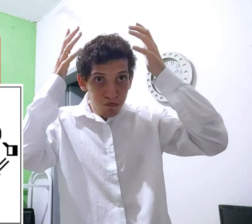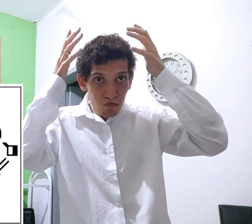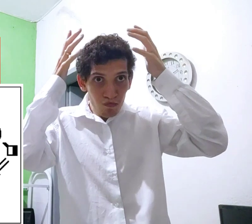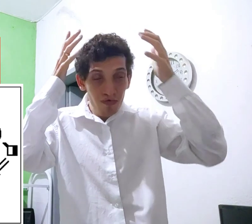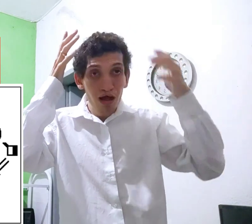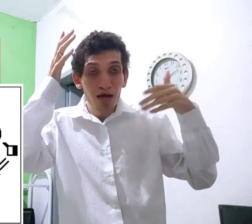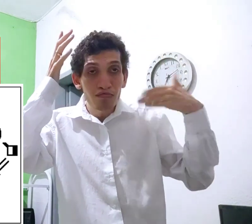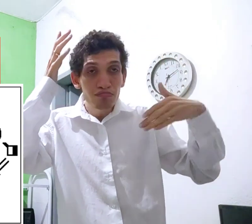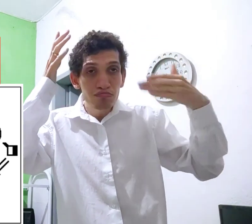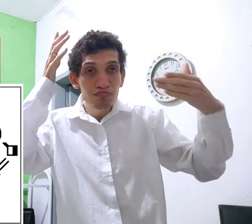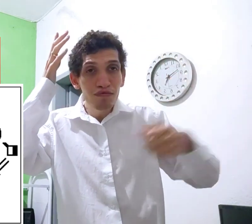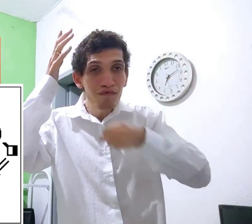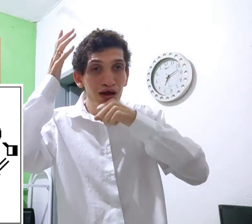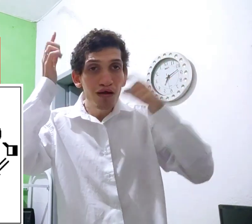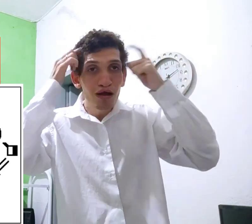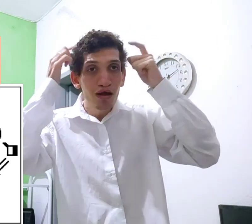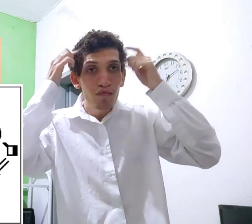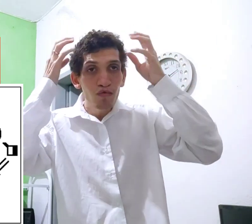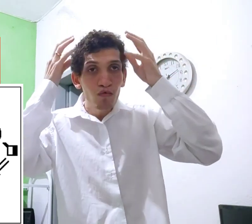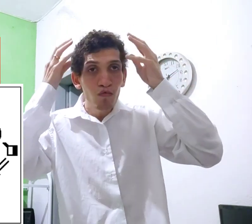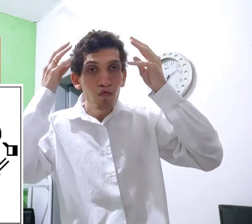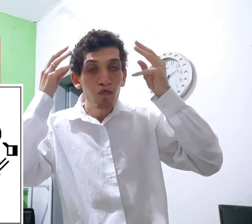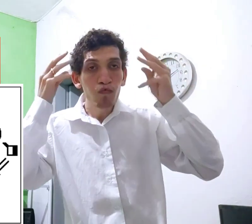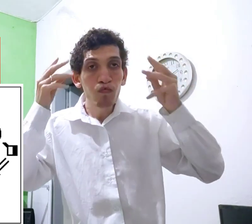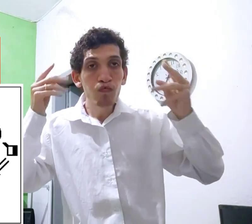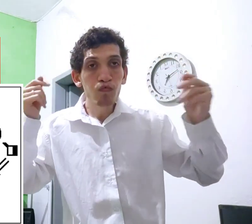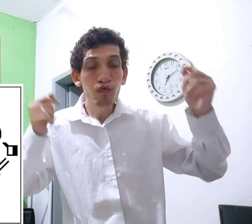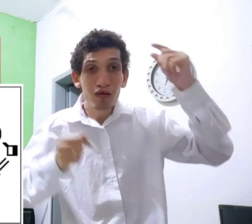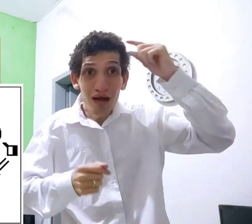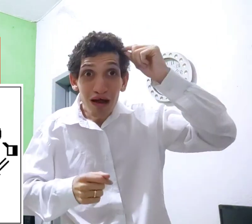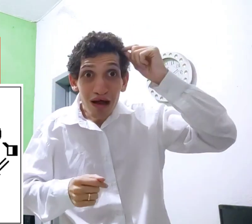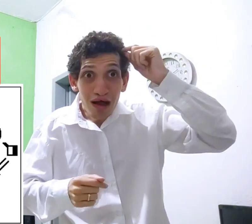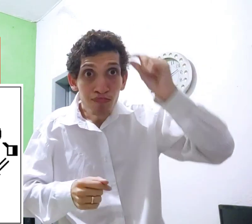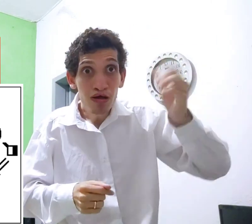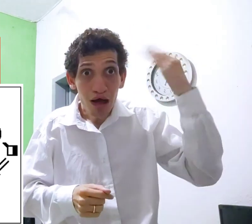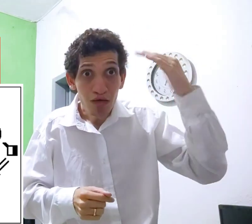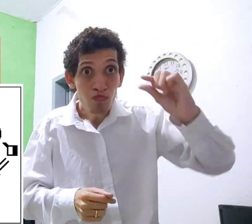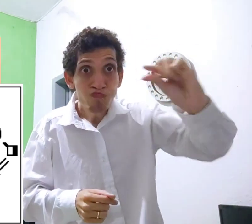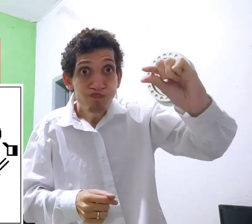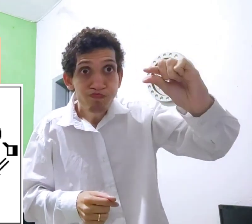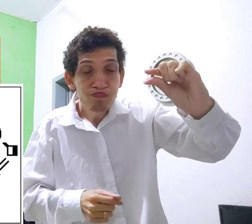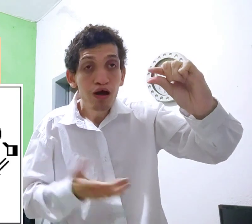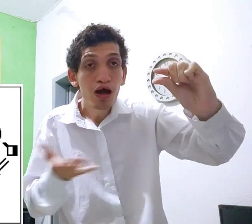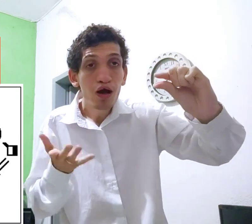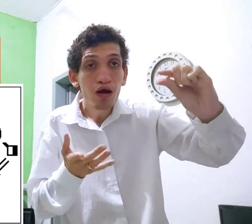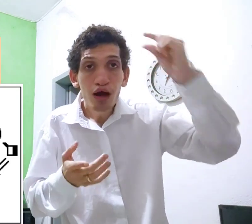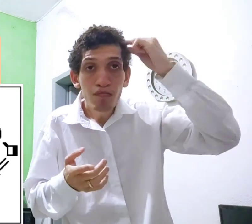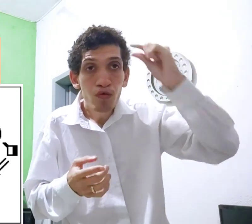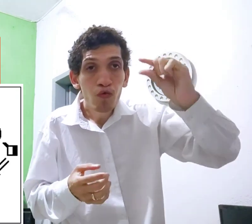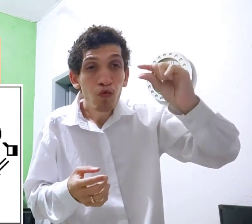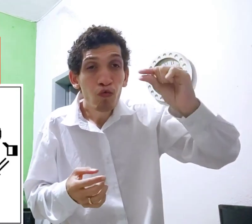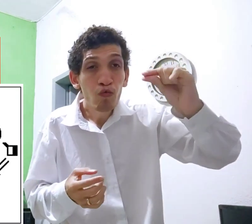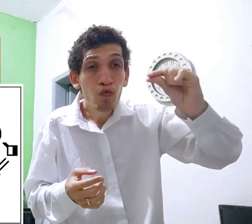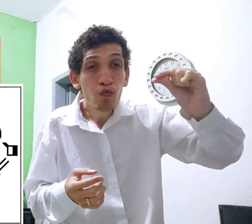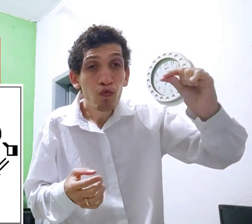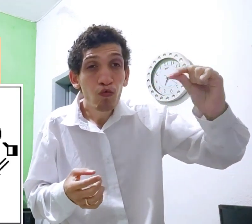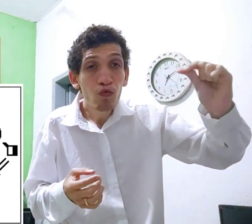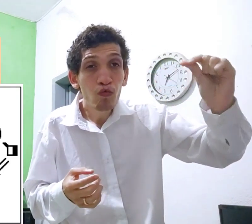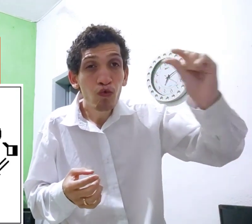cabelo antes era grande. O passado tempo, o cabelo foi caído, e o cabelo antes era grosso, aí agora o cabelo tá